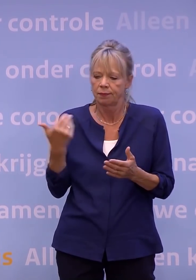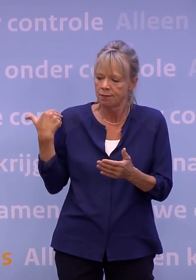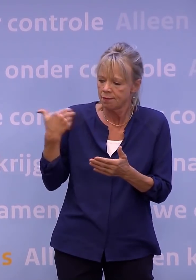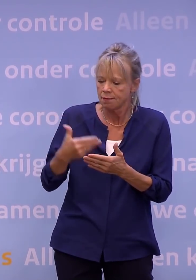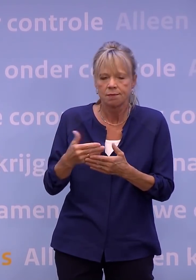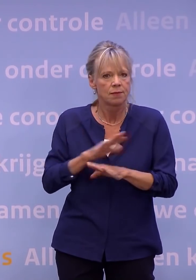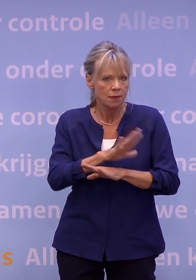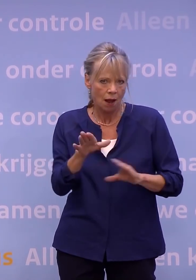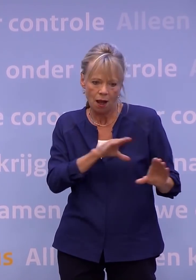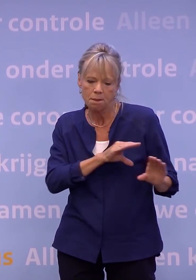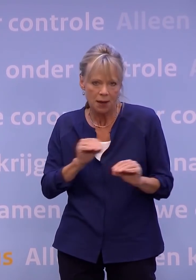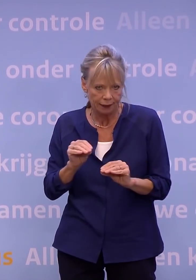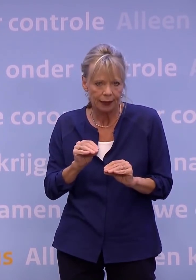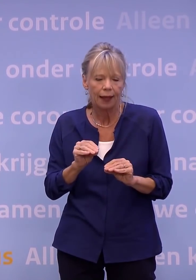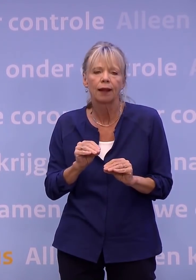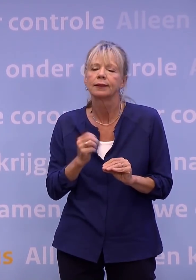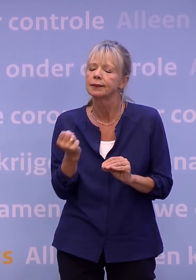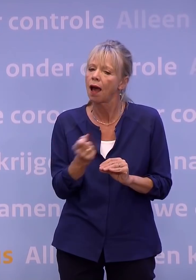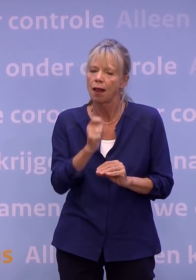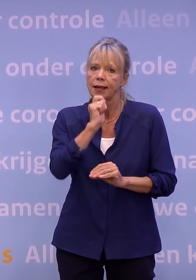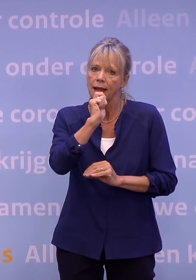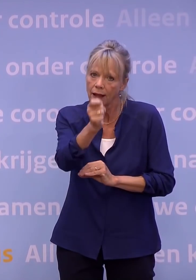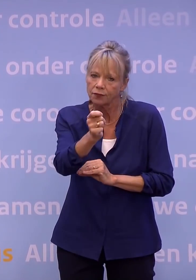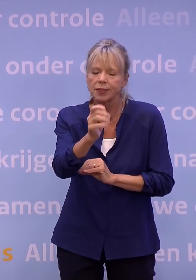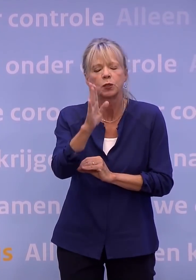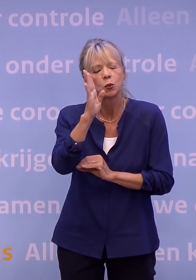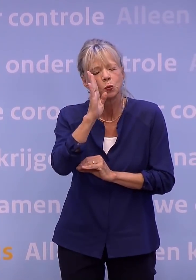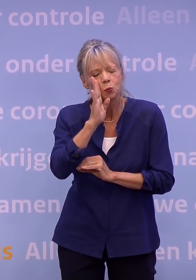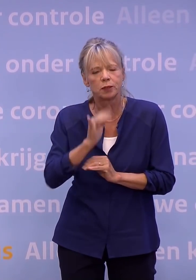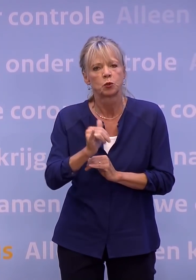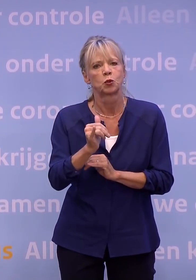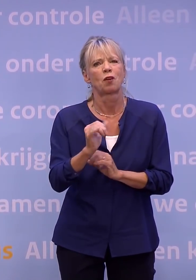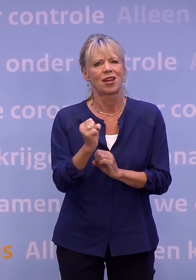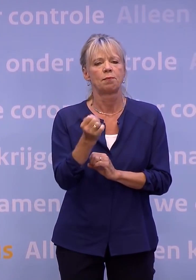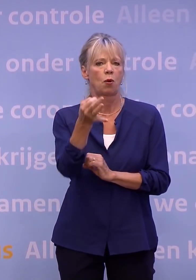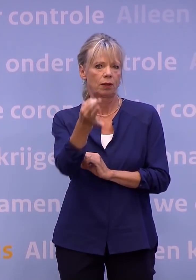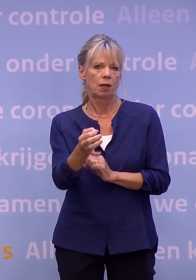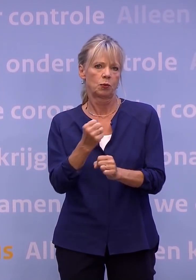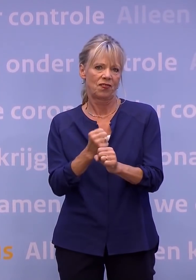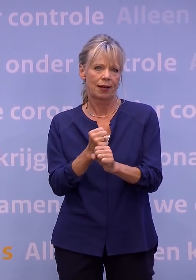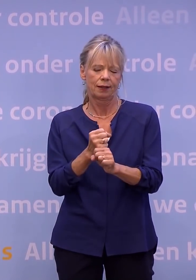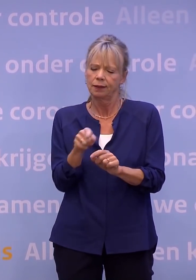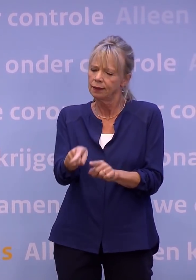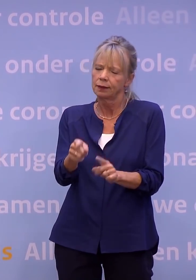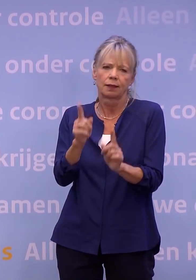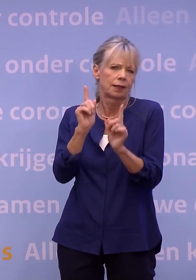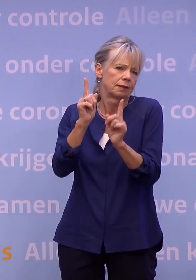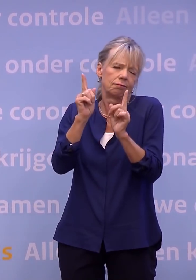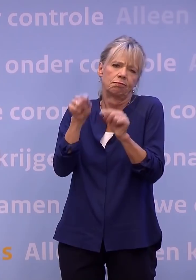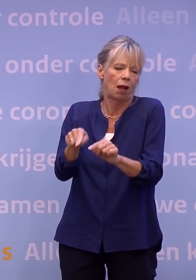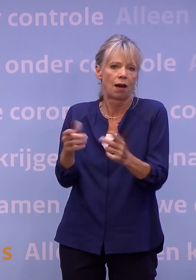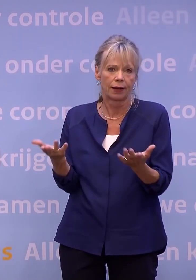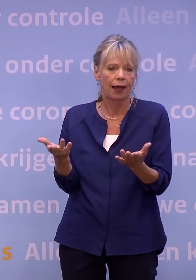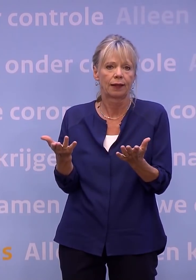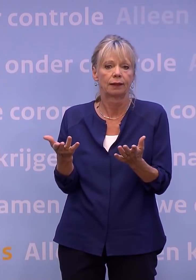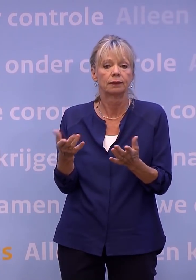genomen, is het advies zoveel mogelijk thuis te werken een van de meest effectieven. Daar zat geen